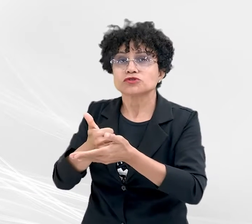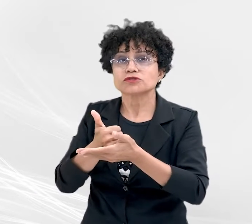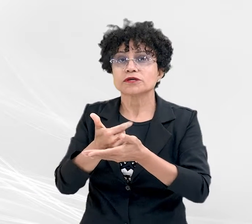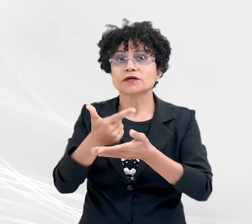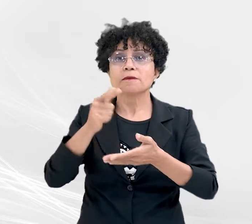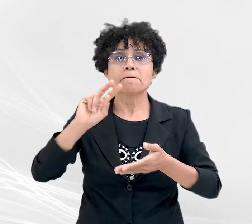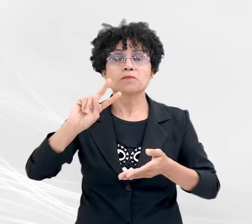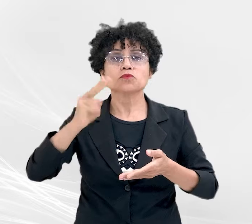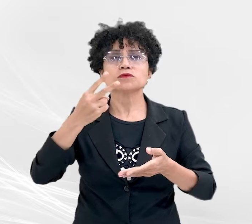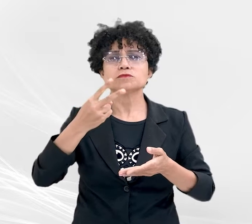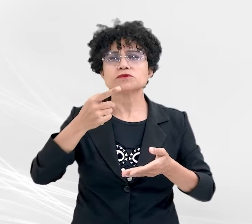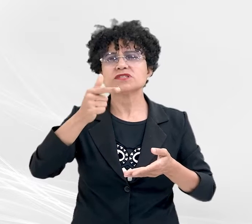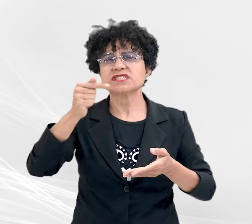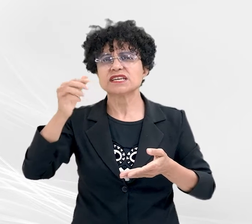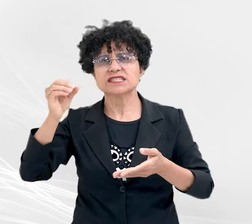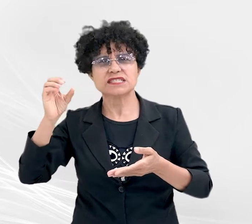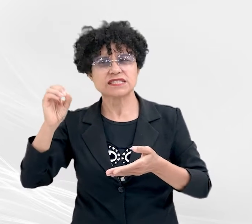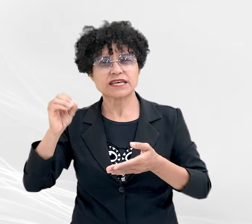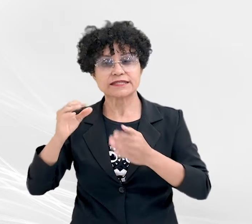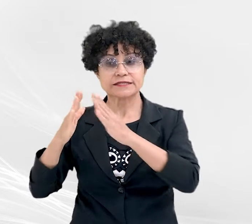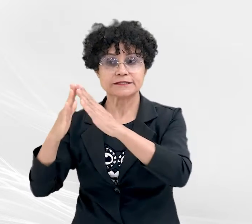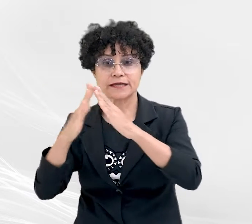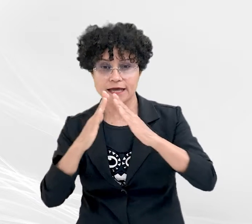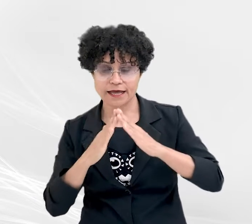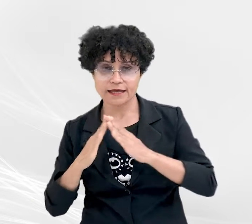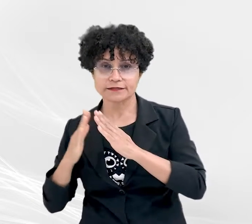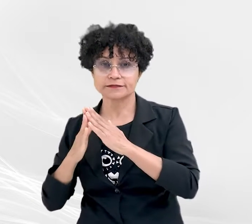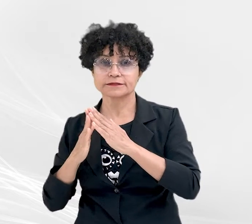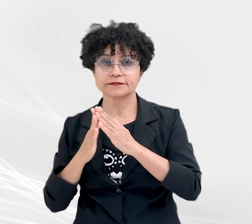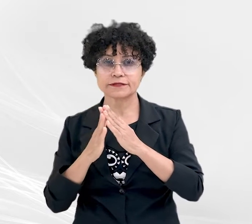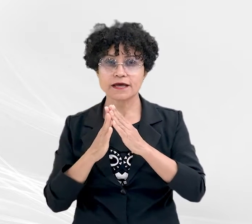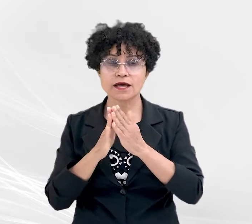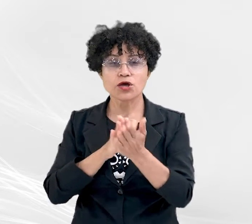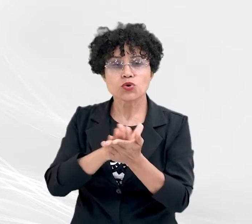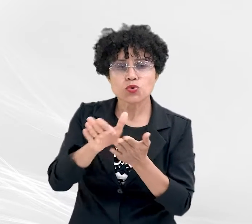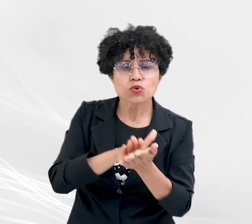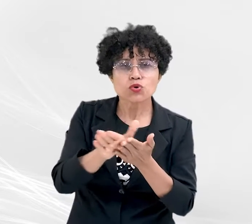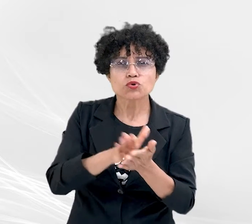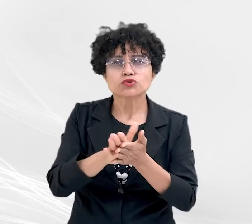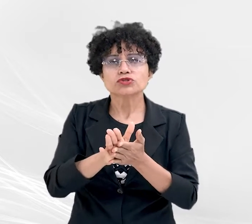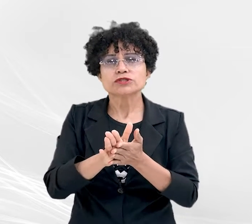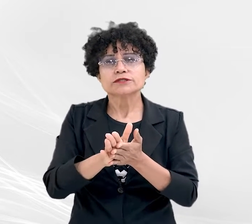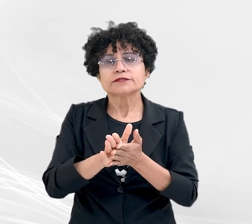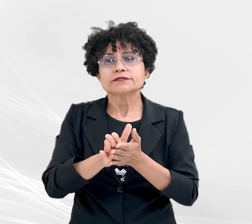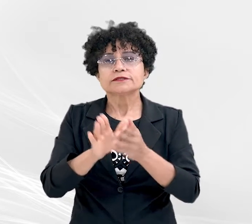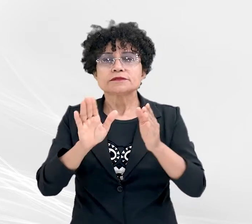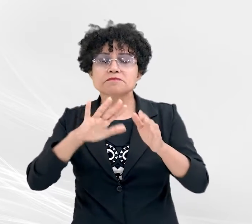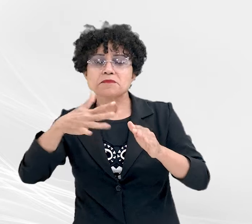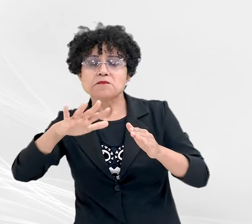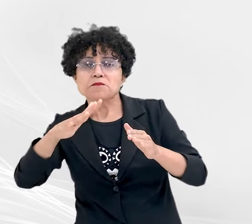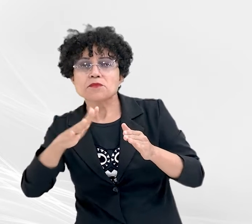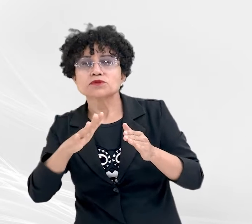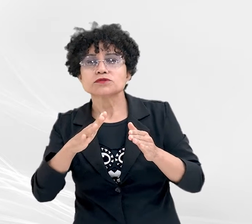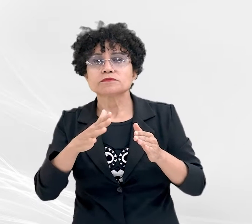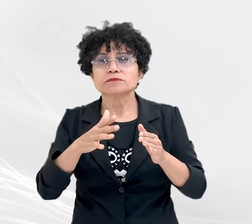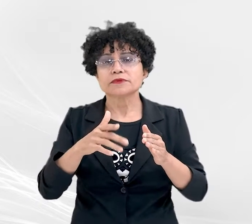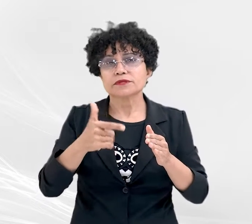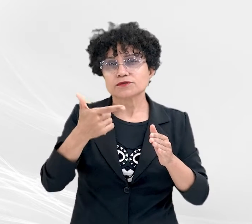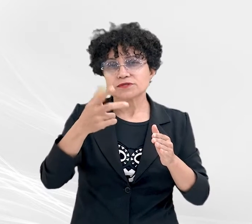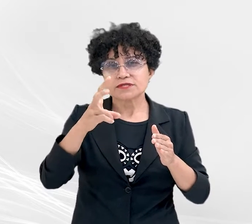residências com consumo médio de 250 kW por mês. A chamada pública que